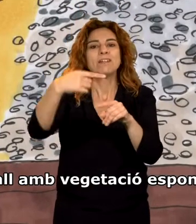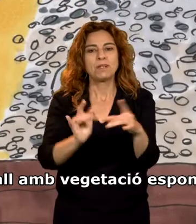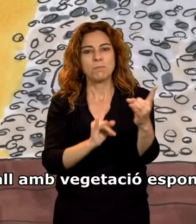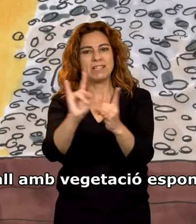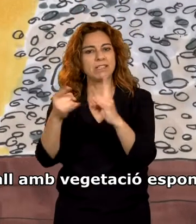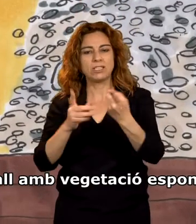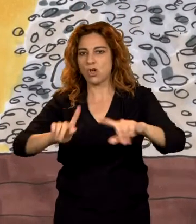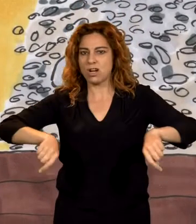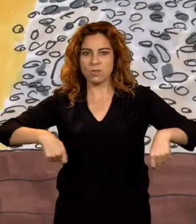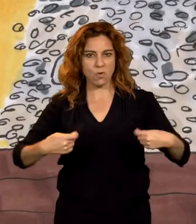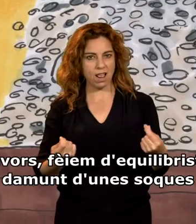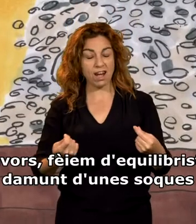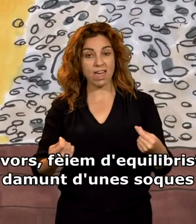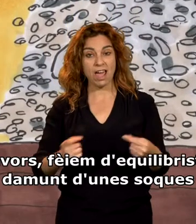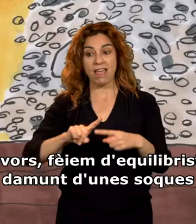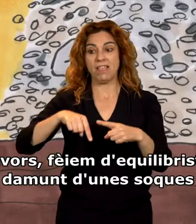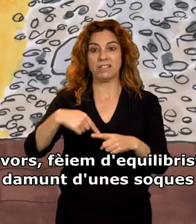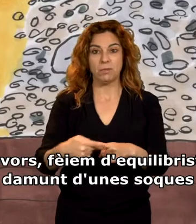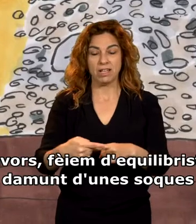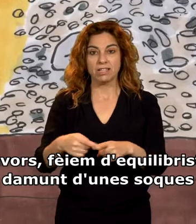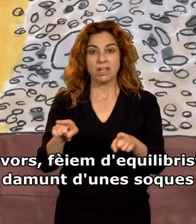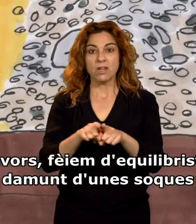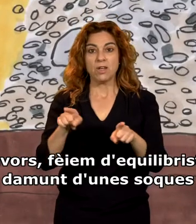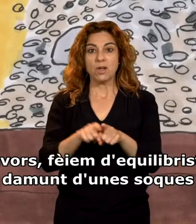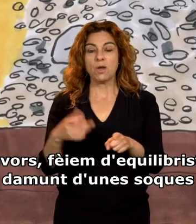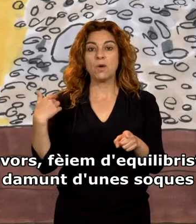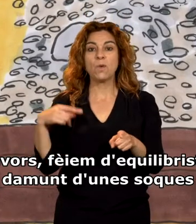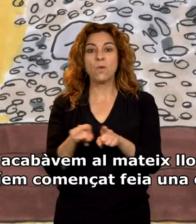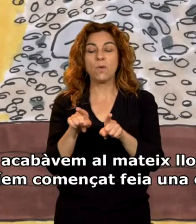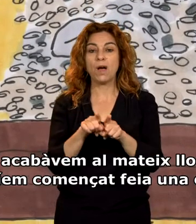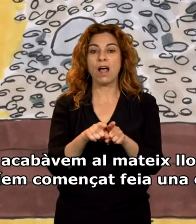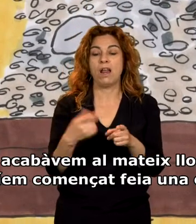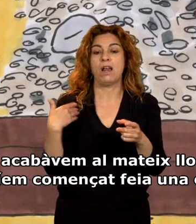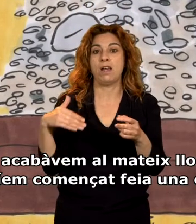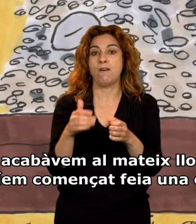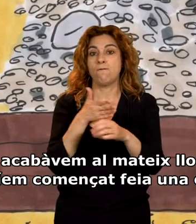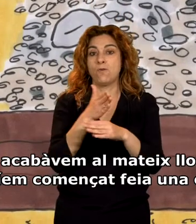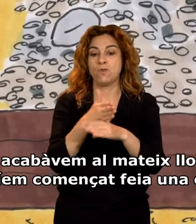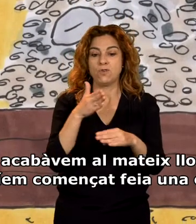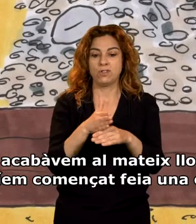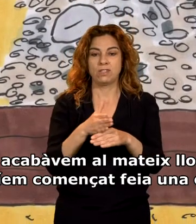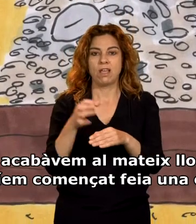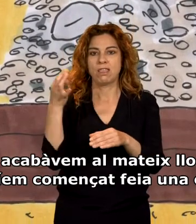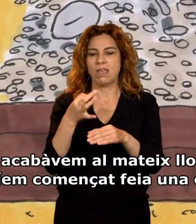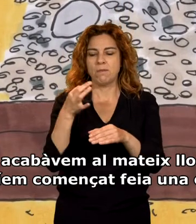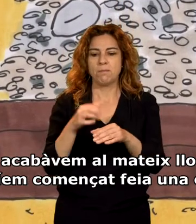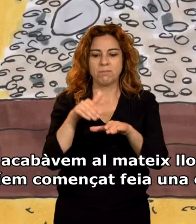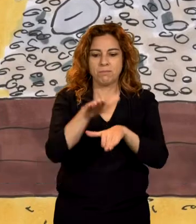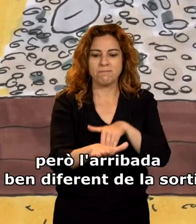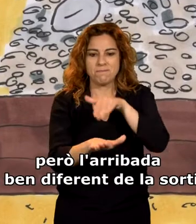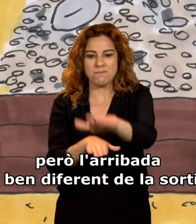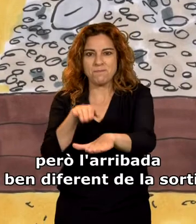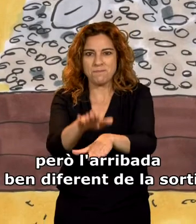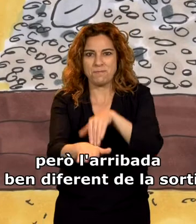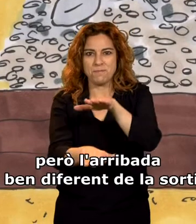vegetació espontània. Llavors fèiem d'equilibristes damunt d'unes oques i acabàvem al mateix lloc on havíem començat feia una estona,